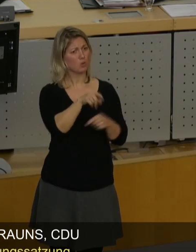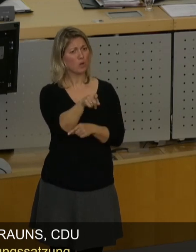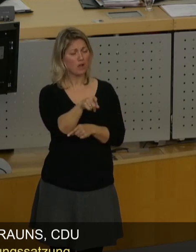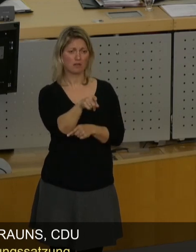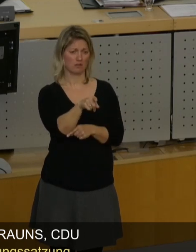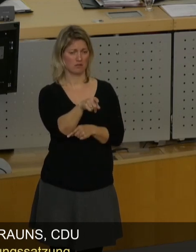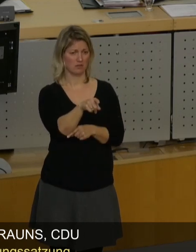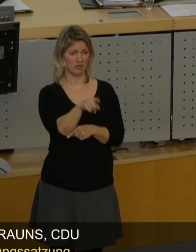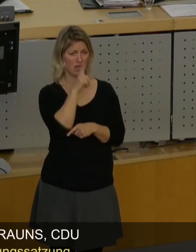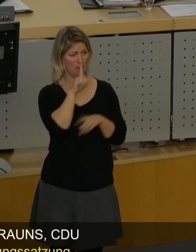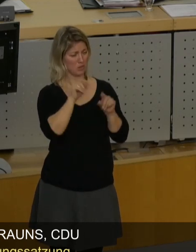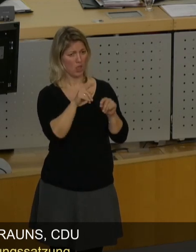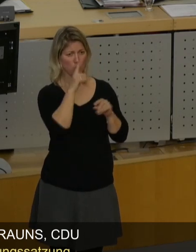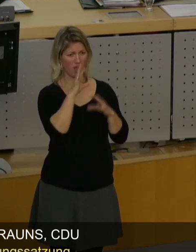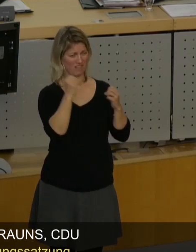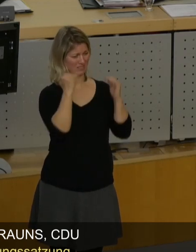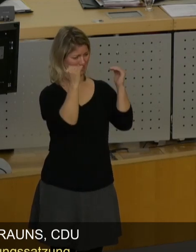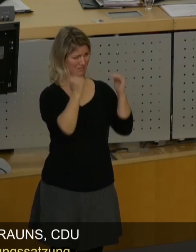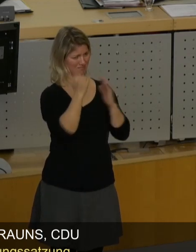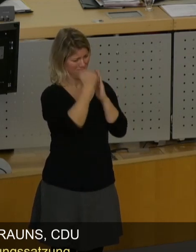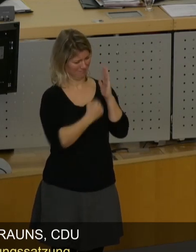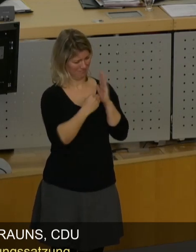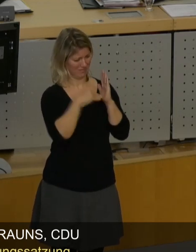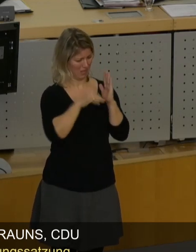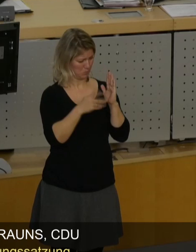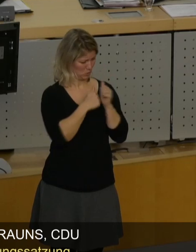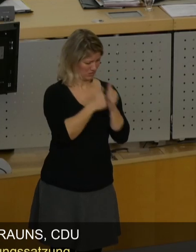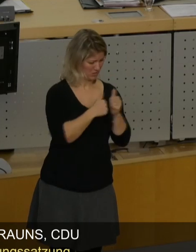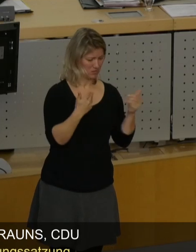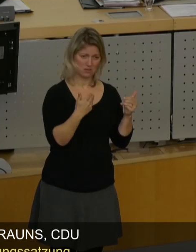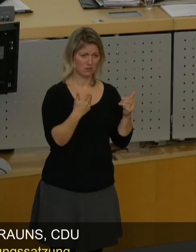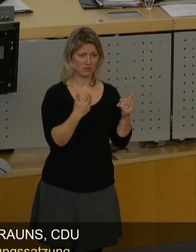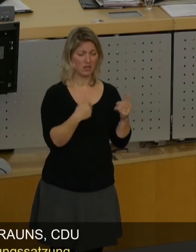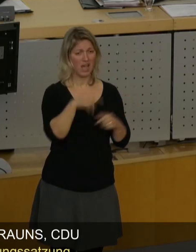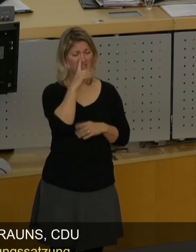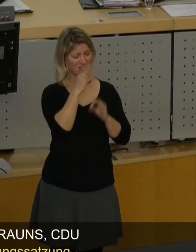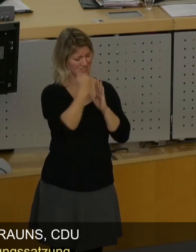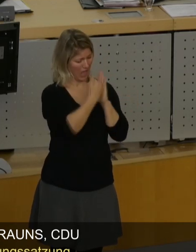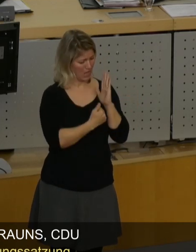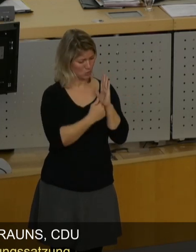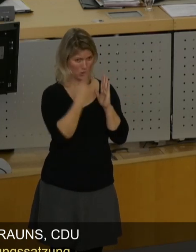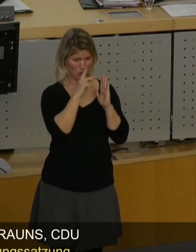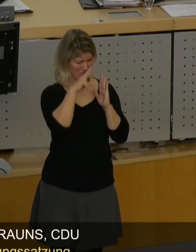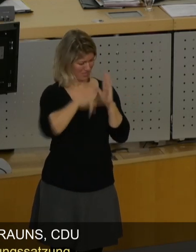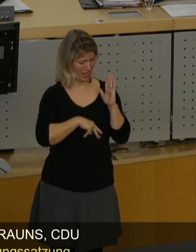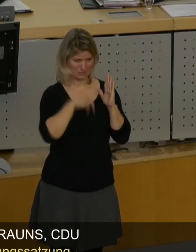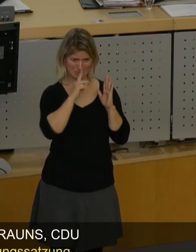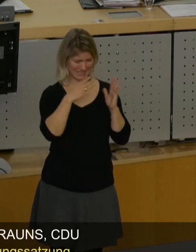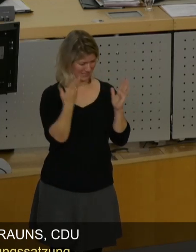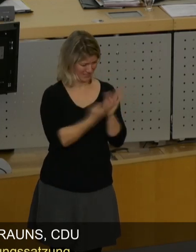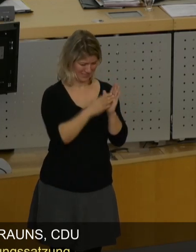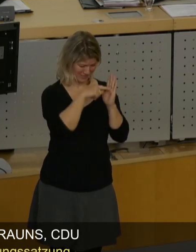Form gegossen herauskommen kann. Jeder, der das macht und die Satzung nicht wirklich bis zu Ende liest, der denkt,